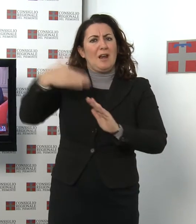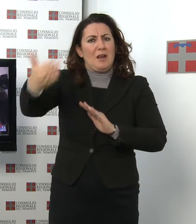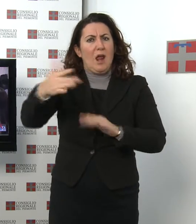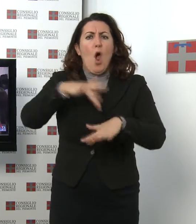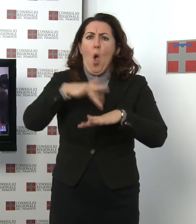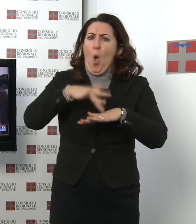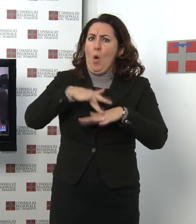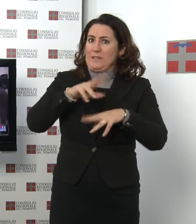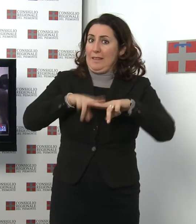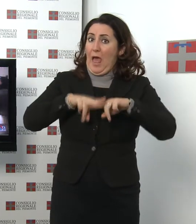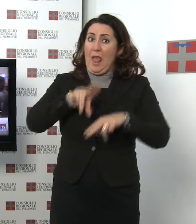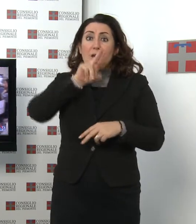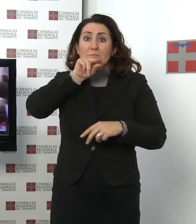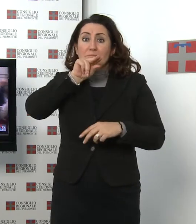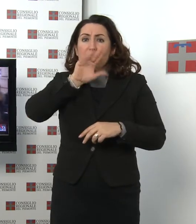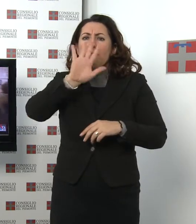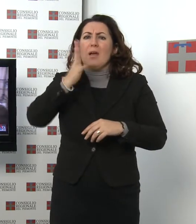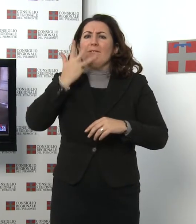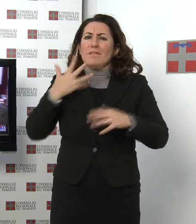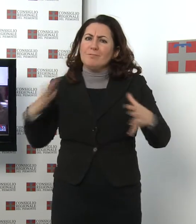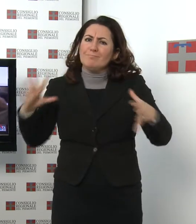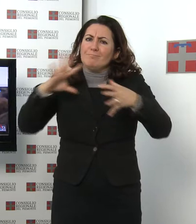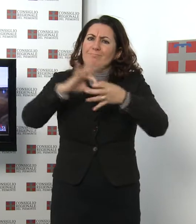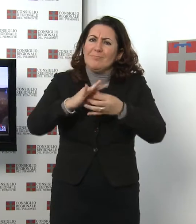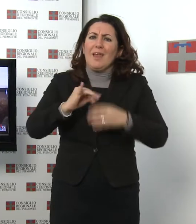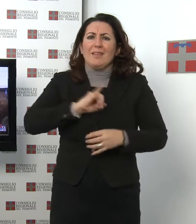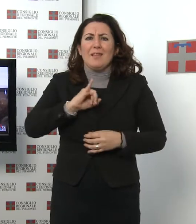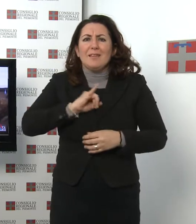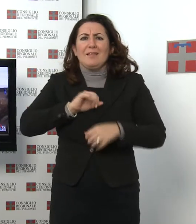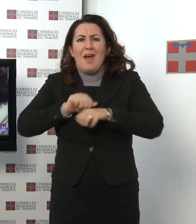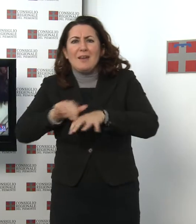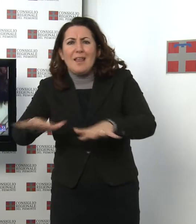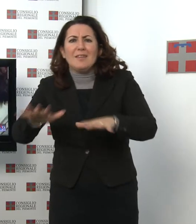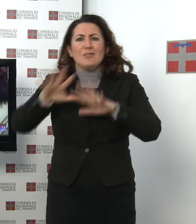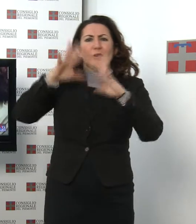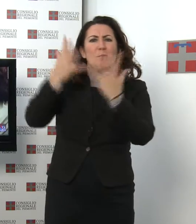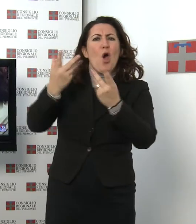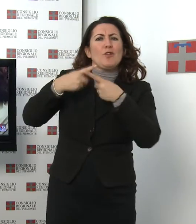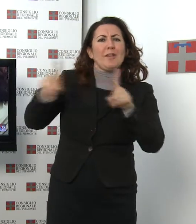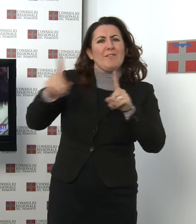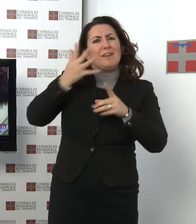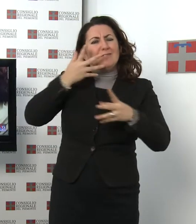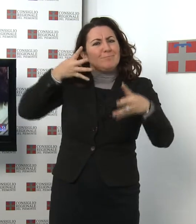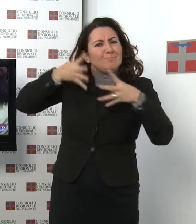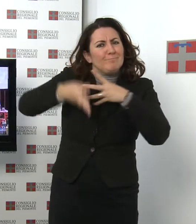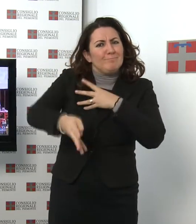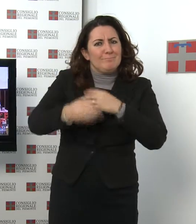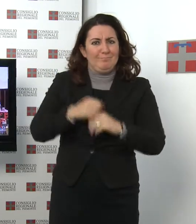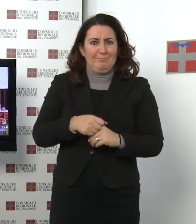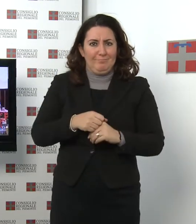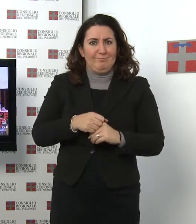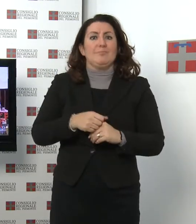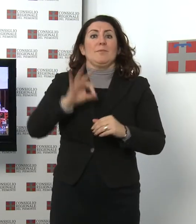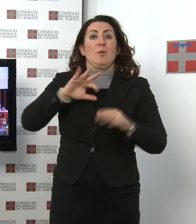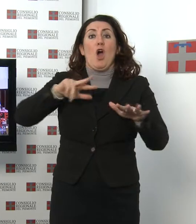'italiano, vogliano approfondire il rapporto tra identità, radici e il mondo o altro. L'antologia di racconti delle autrici selezionate della